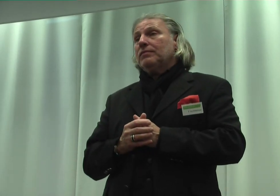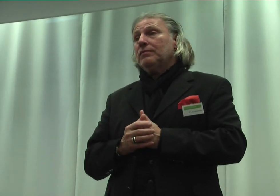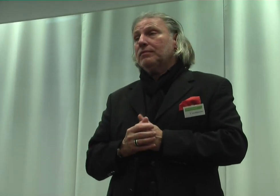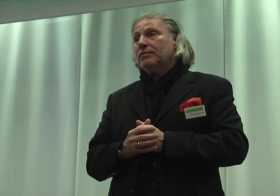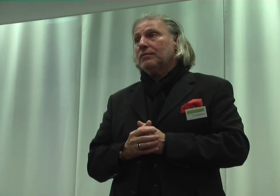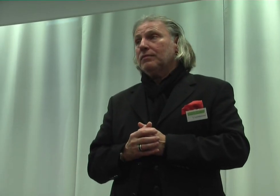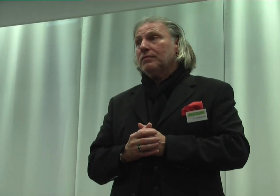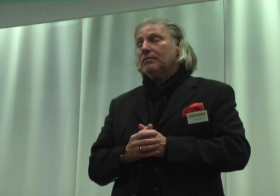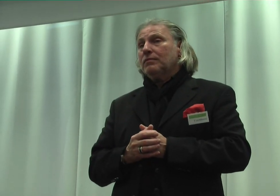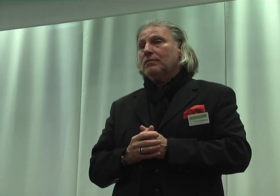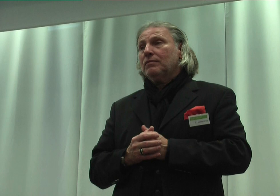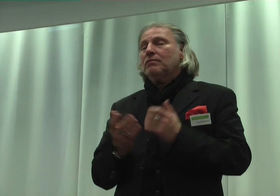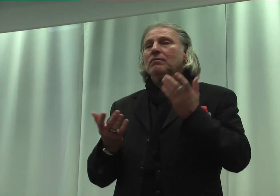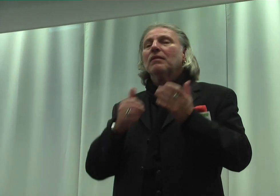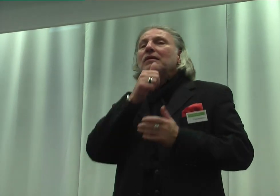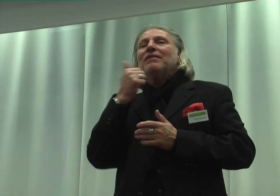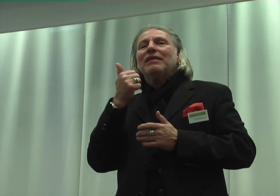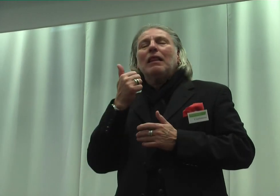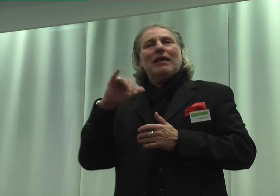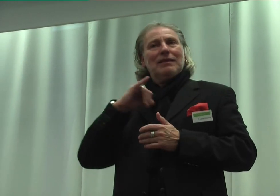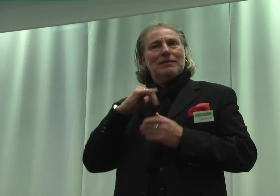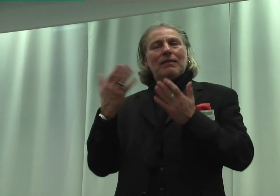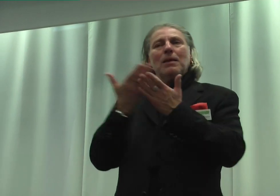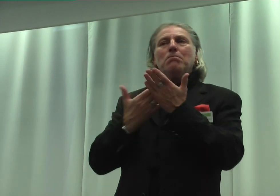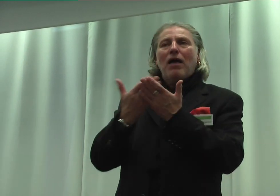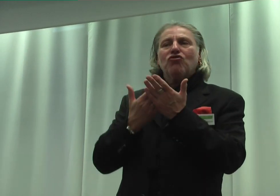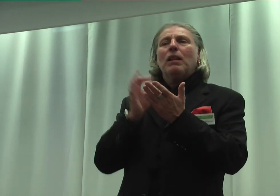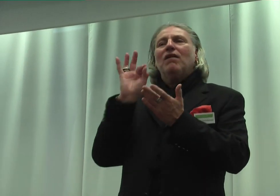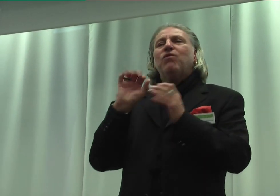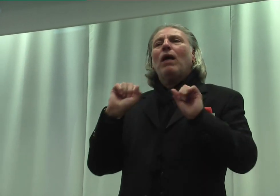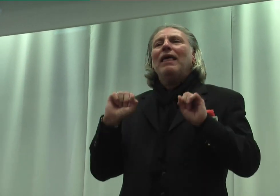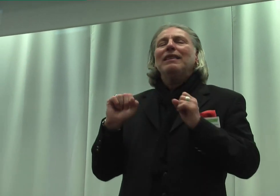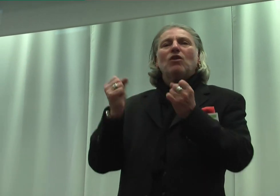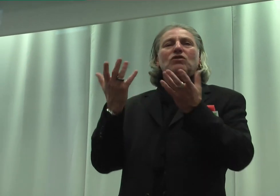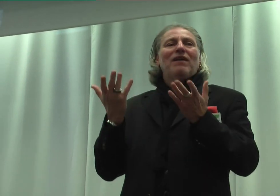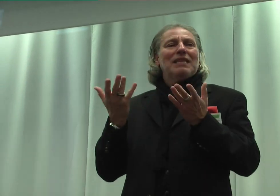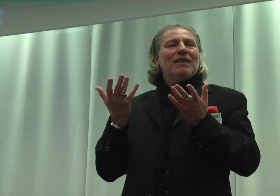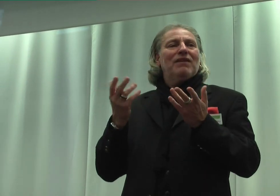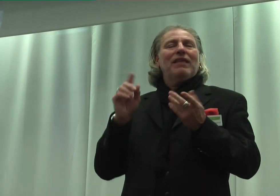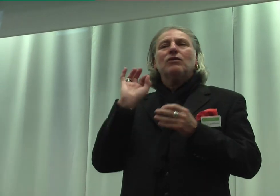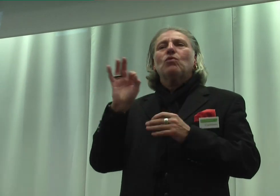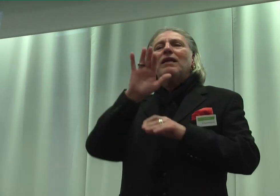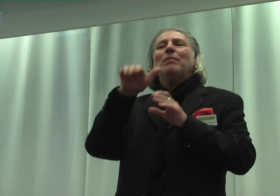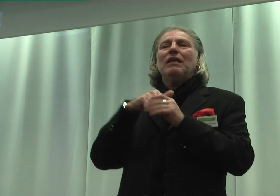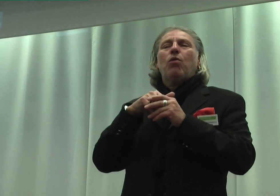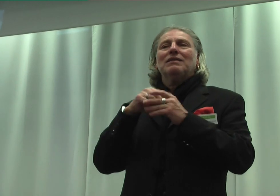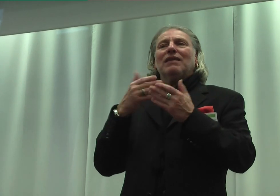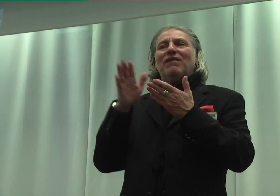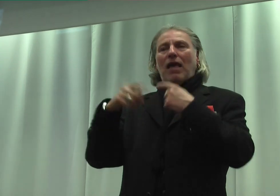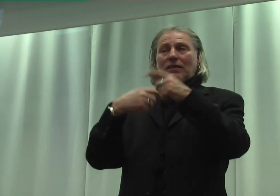Zahlweise interessanter Beispiele für innovative Weg zu einer inklusiven Weiterentwicklung finden sich